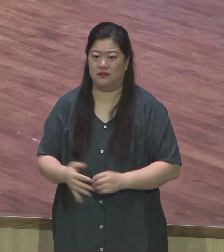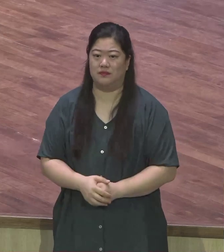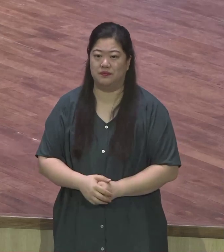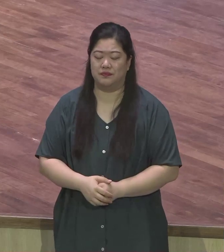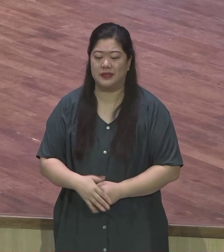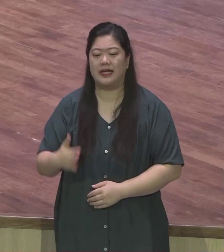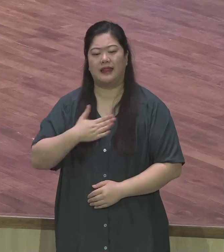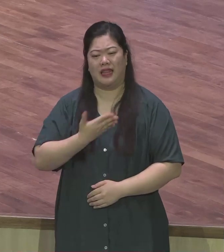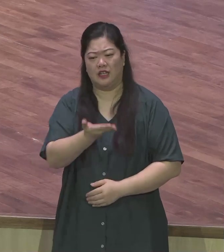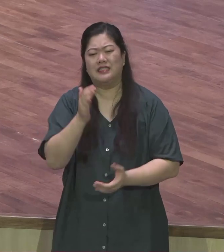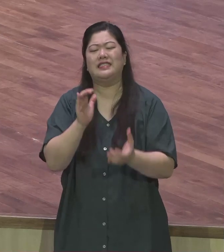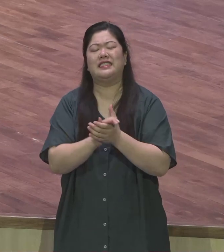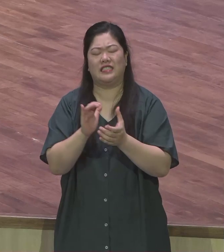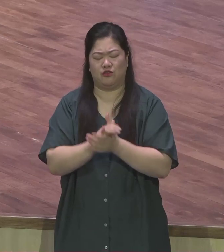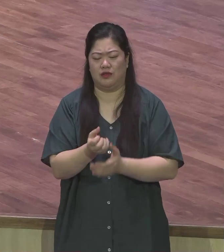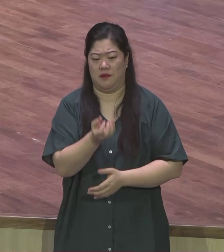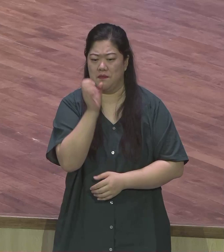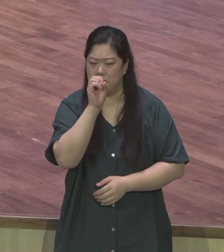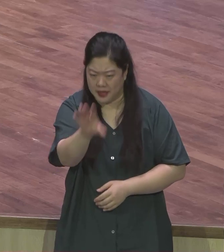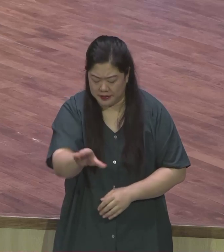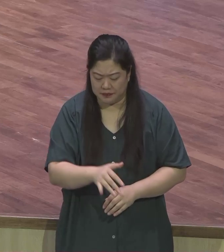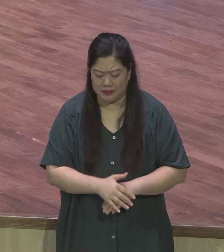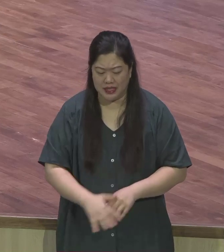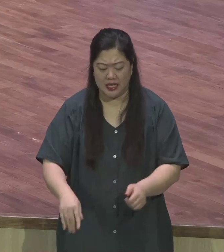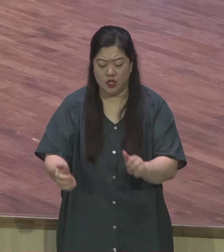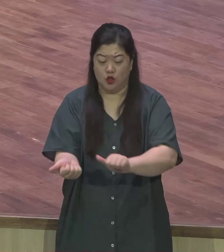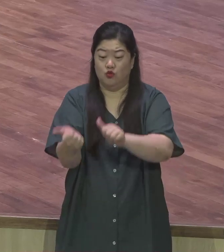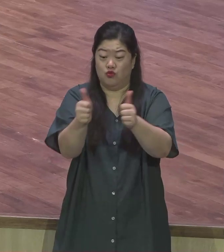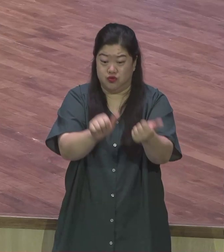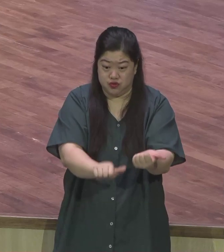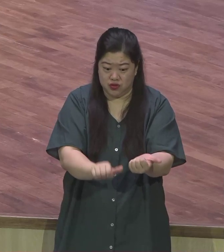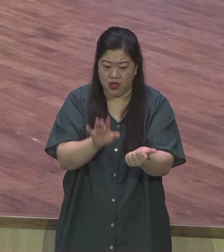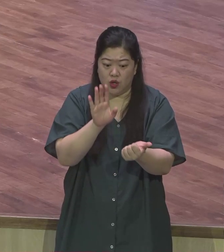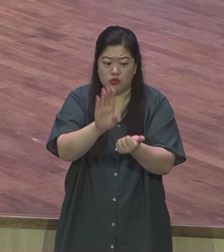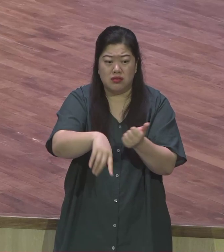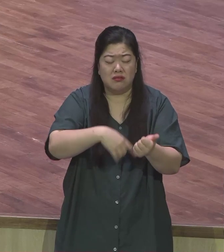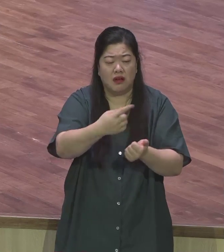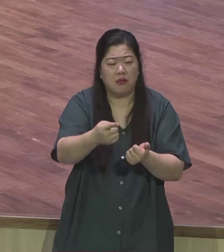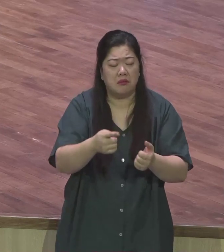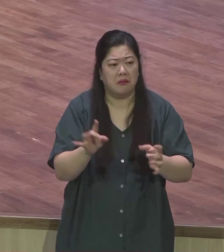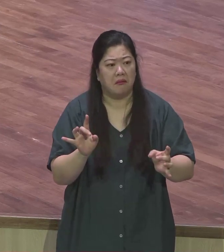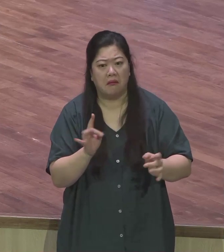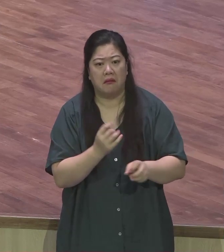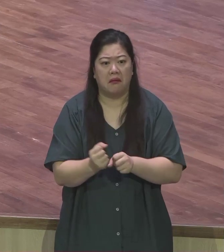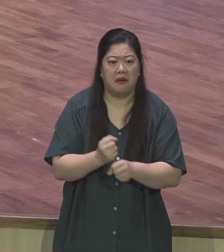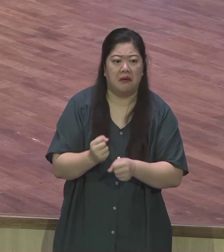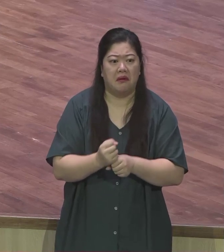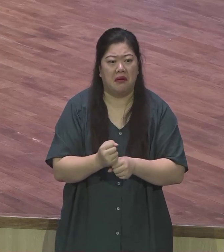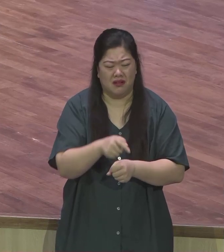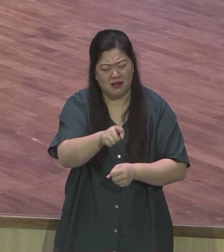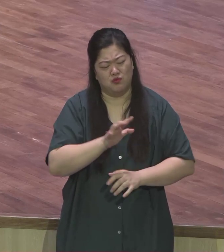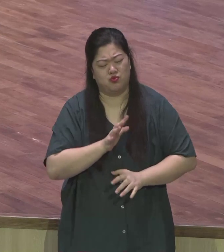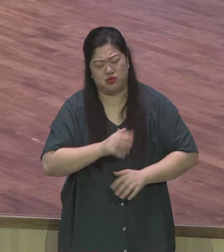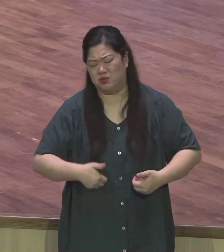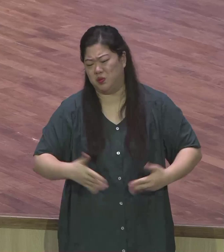몸을 죽이고 그 후에 능이 더 못하는 자들을 두려워하지 말라 바리새인들 서기관들은